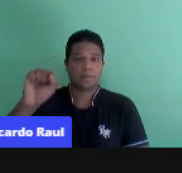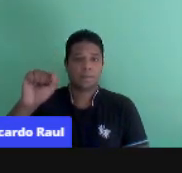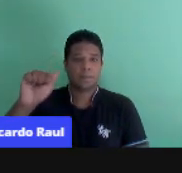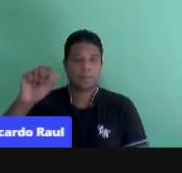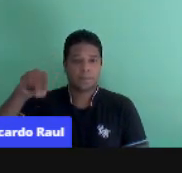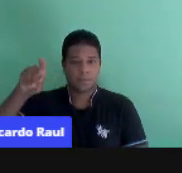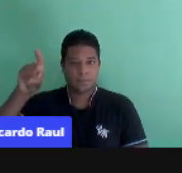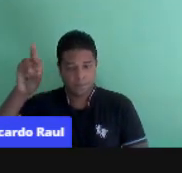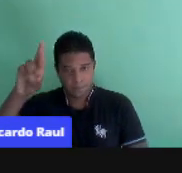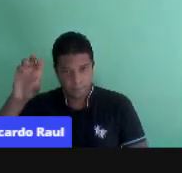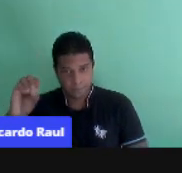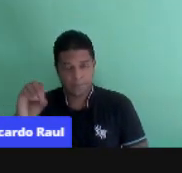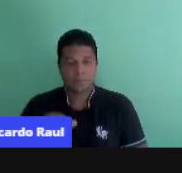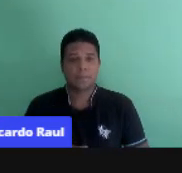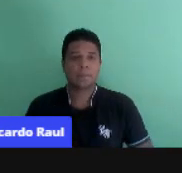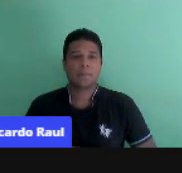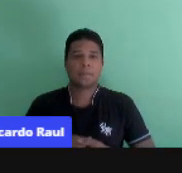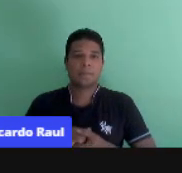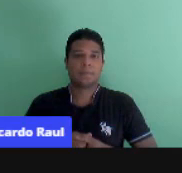Próximo slide, por favor.